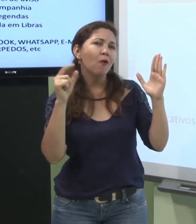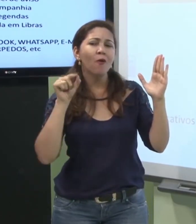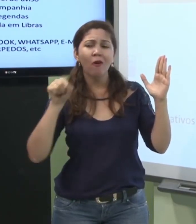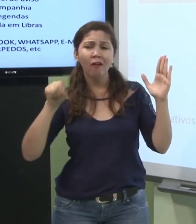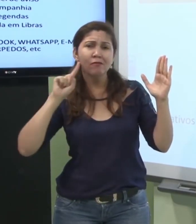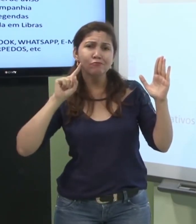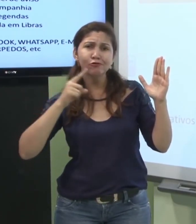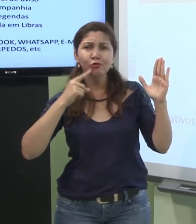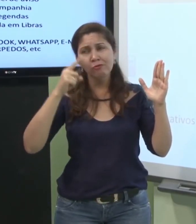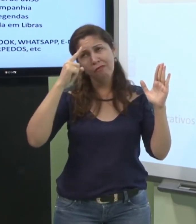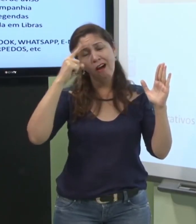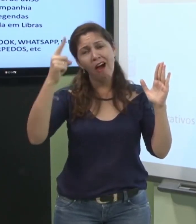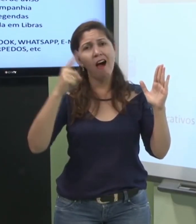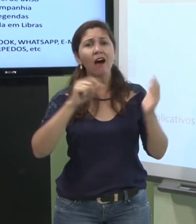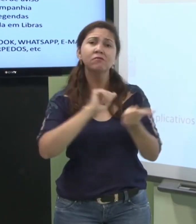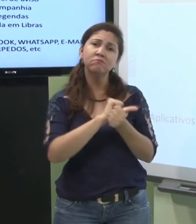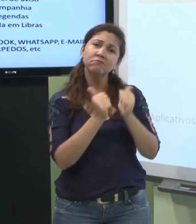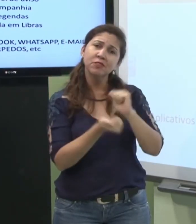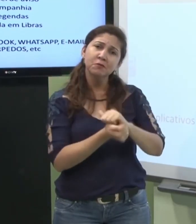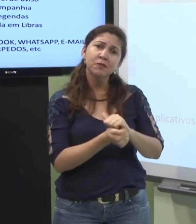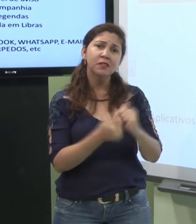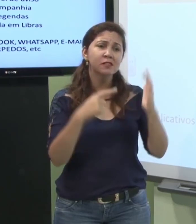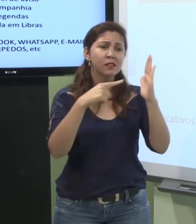surdo, ele teve a ideia de fazer uma campainha luminosa.